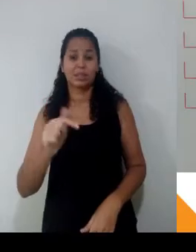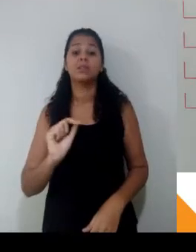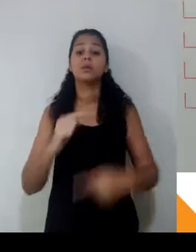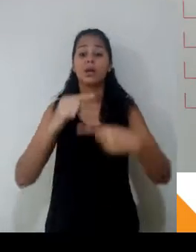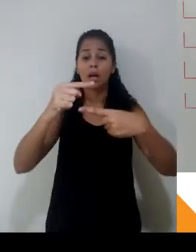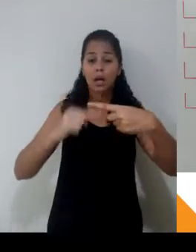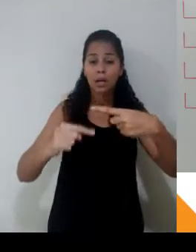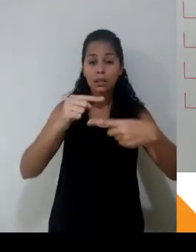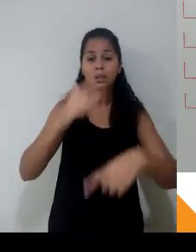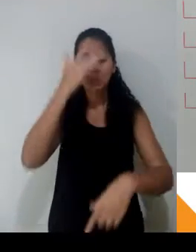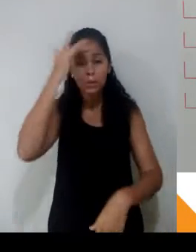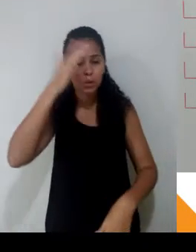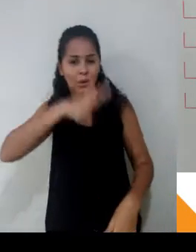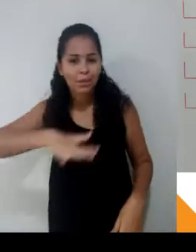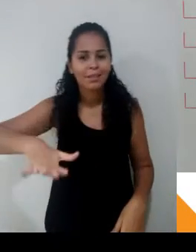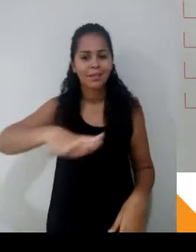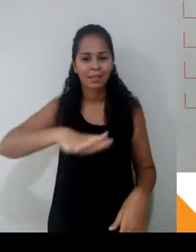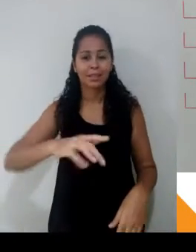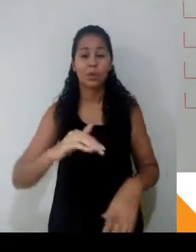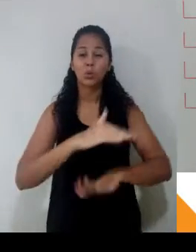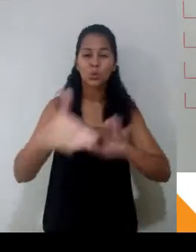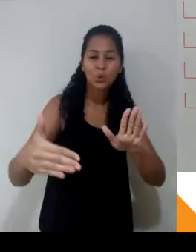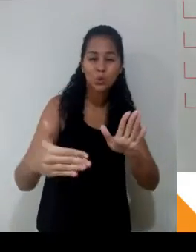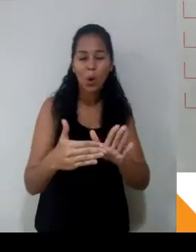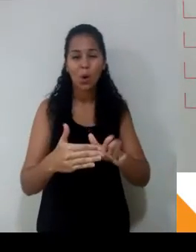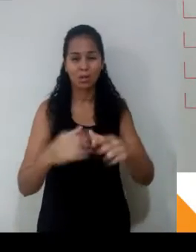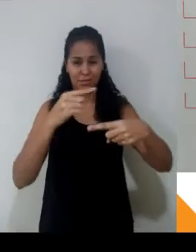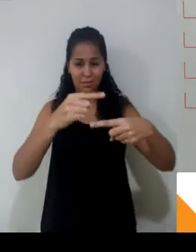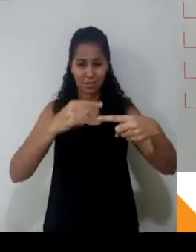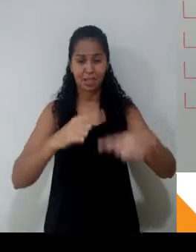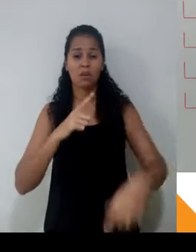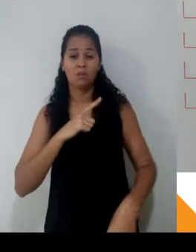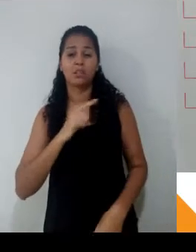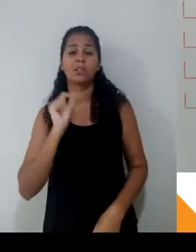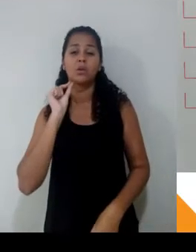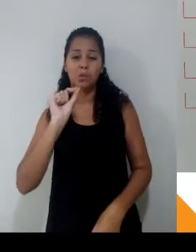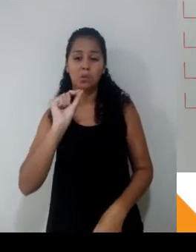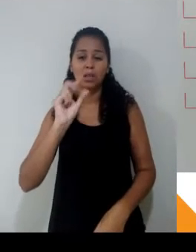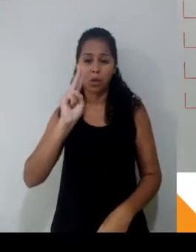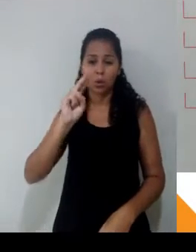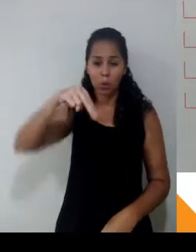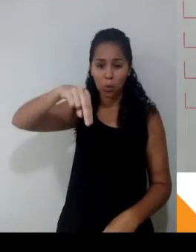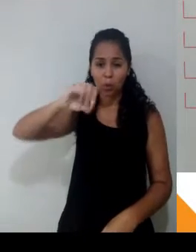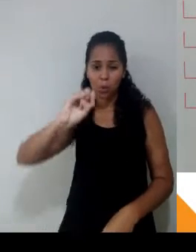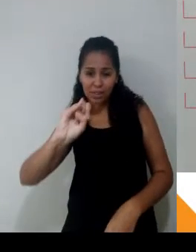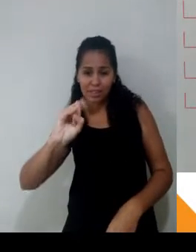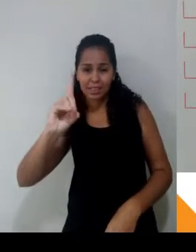repara, todas essas razões elas vão ter uma unidade. Como assim, Gabriel? Velocidade média. Você não vai falar que a tua velocidade é de